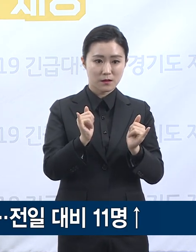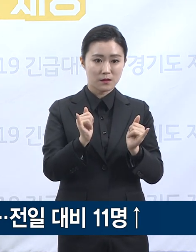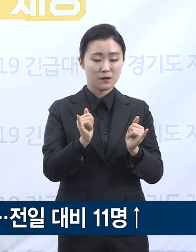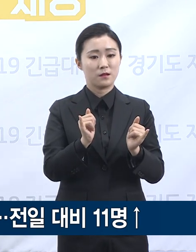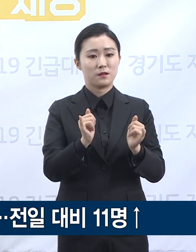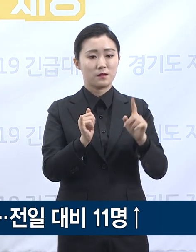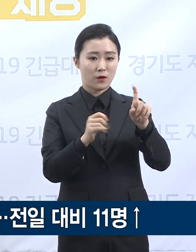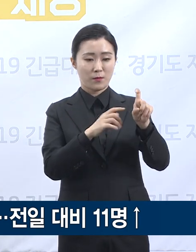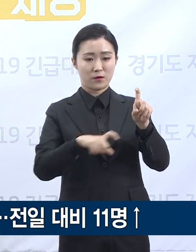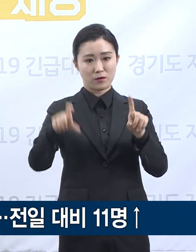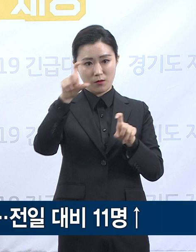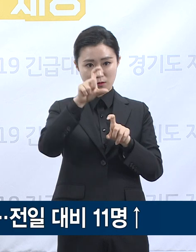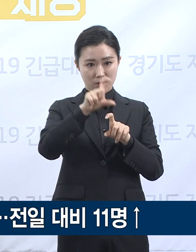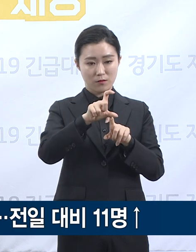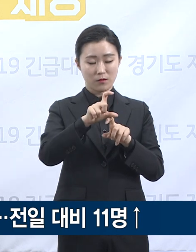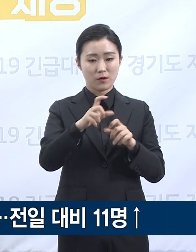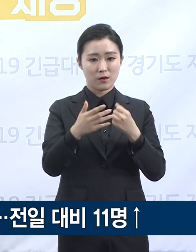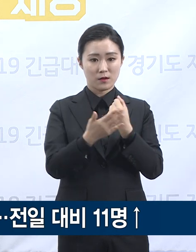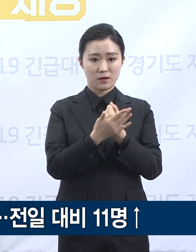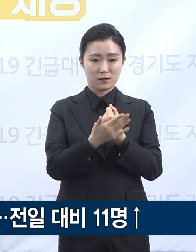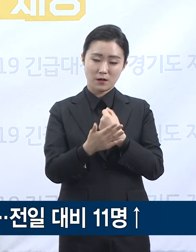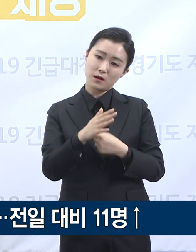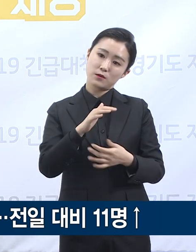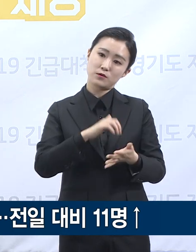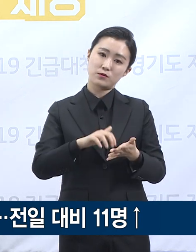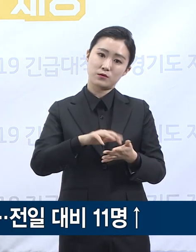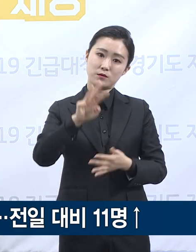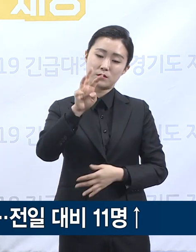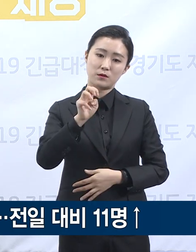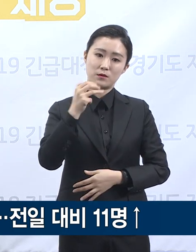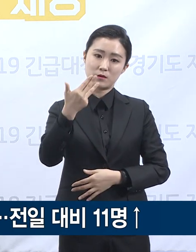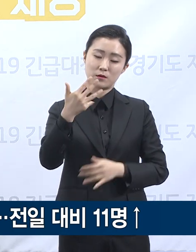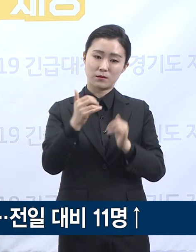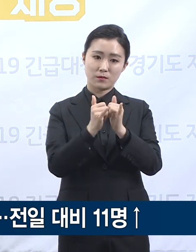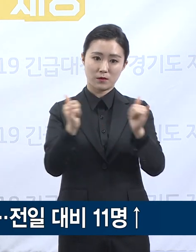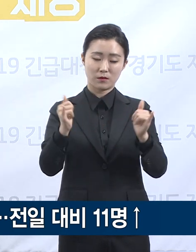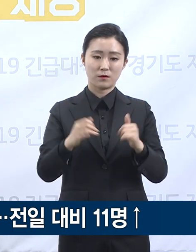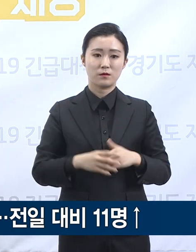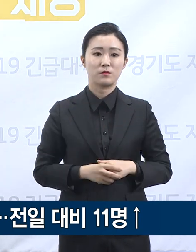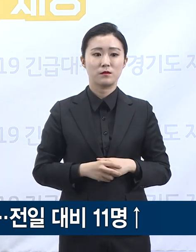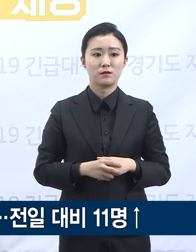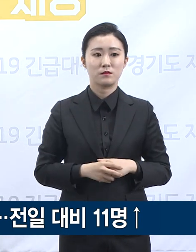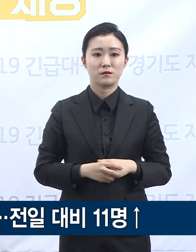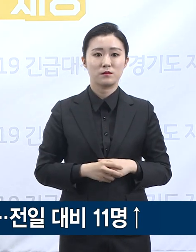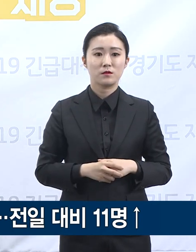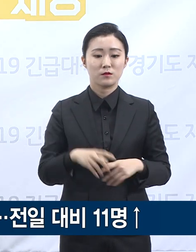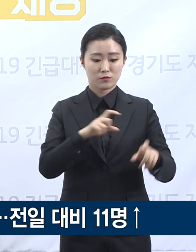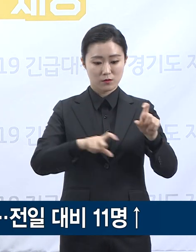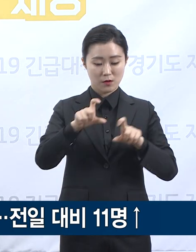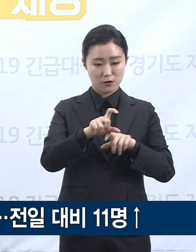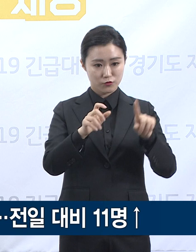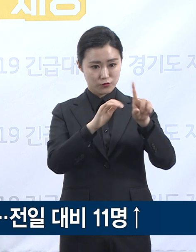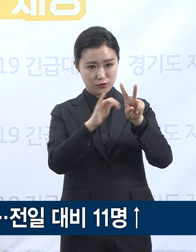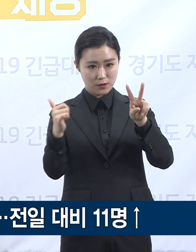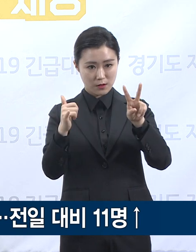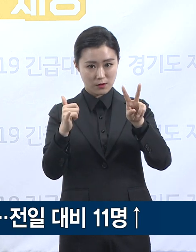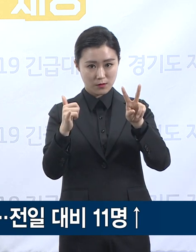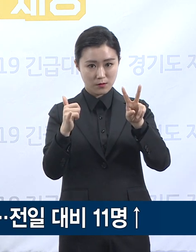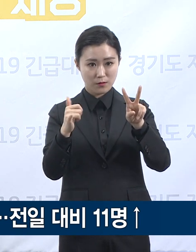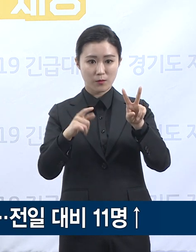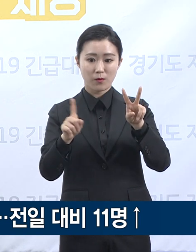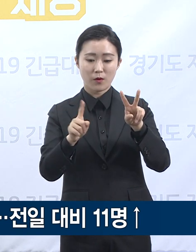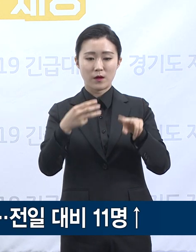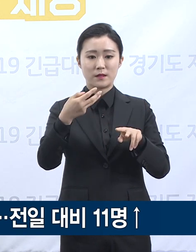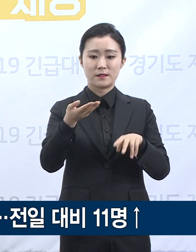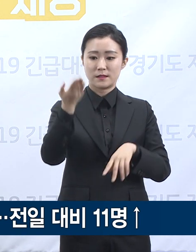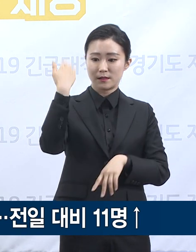38명입니다. 추가 확진자 중 2명은 지난달 5월 30일 리치웨이를 방문하여 첫 확진